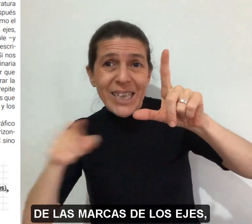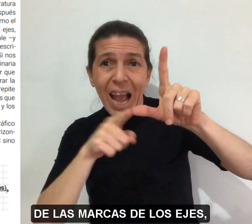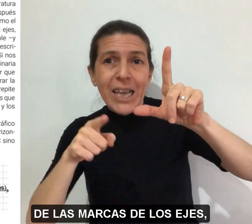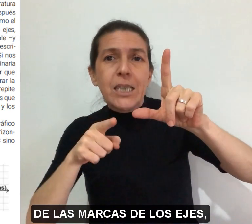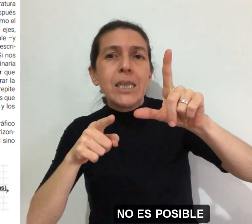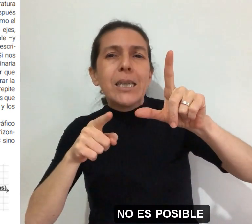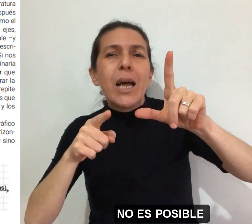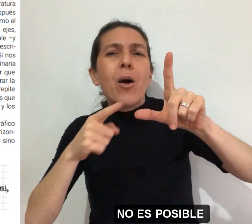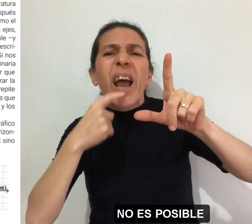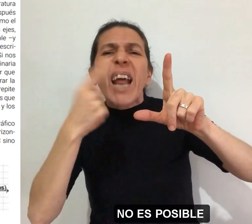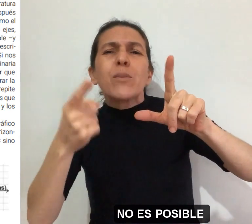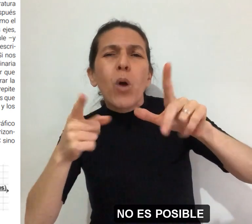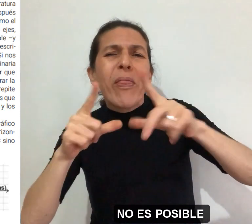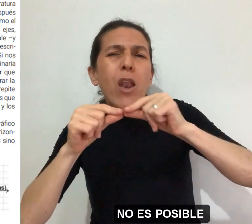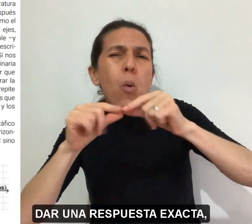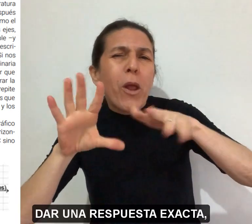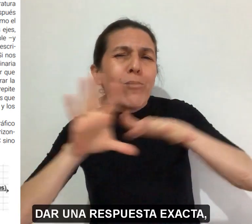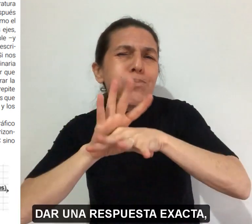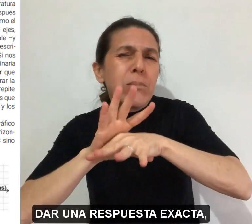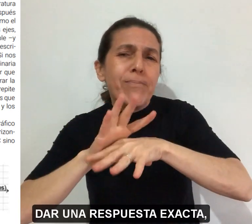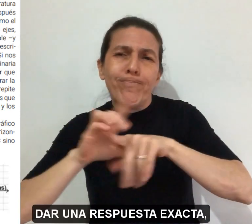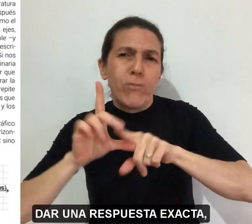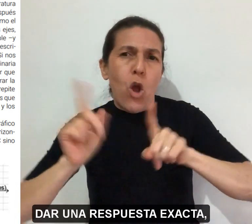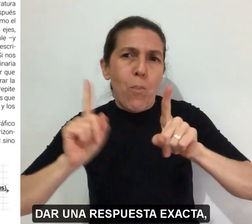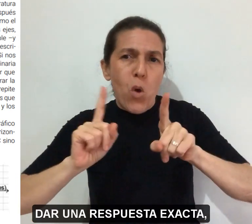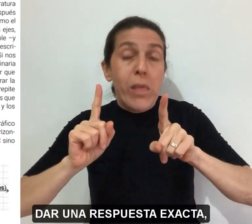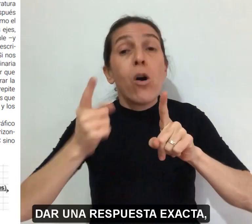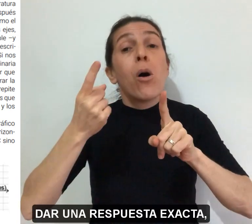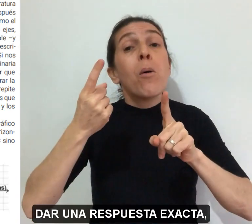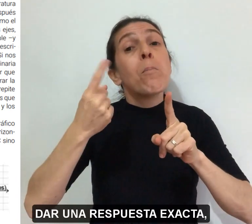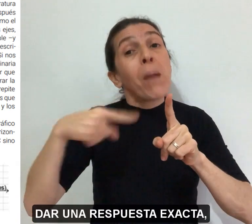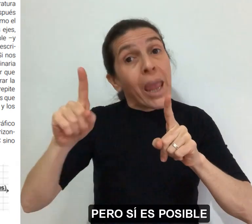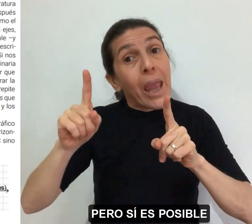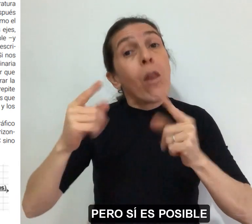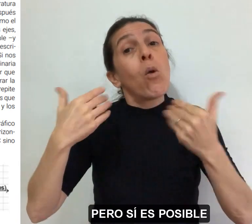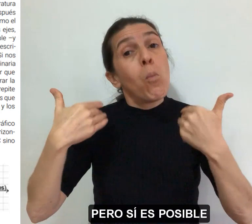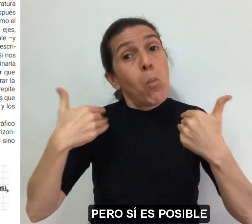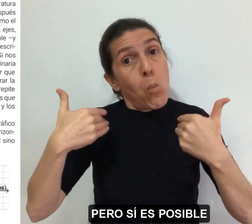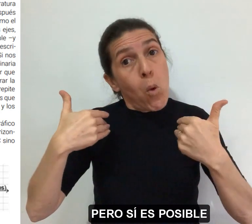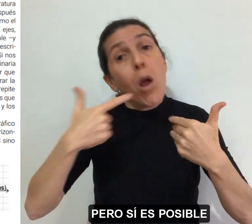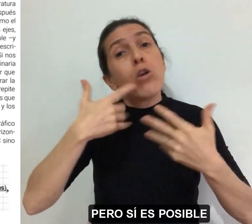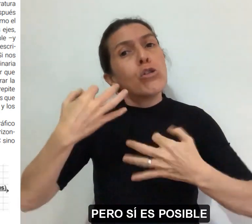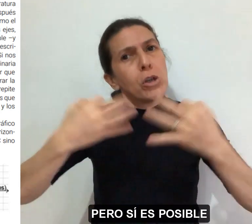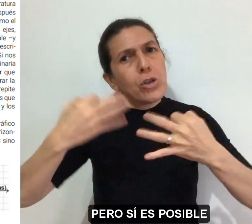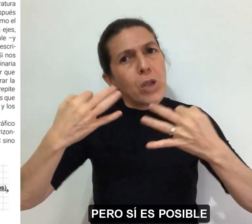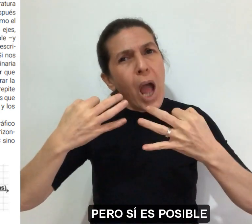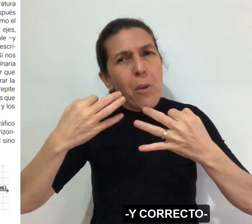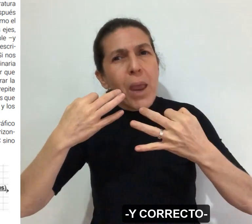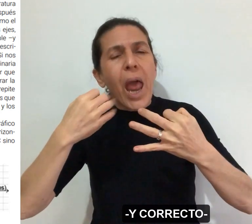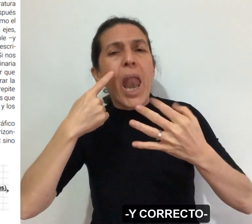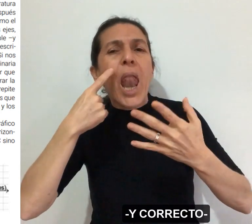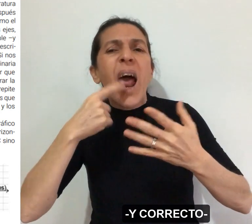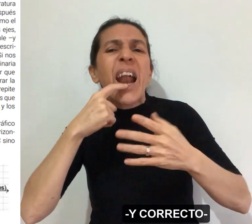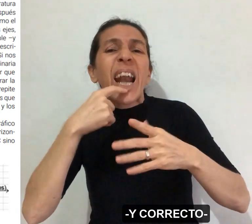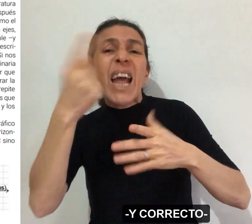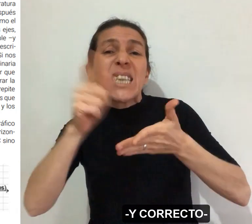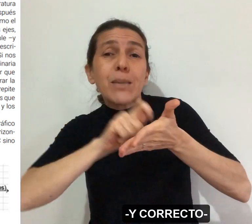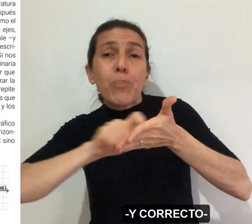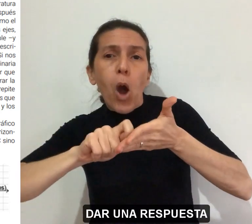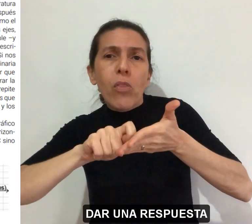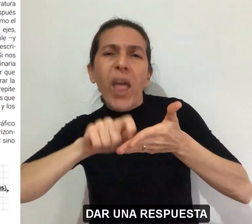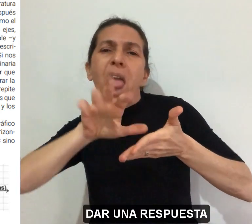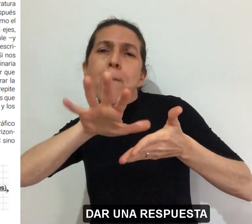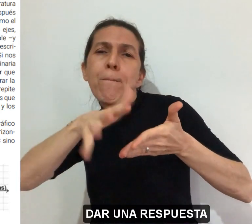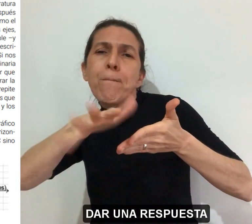ejes, no es posible dar una respuesta exacta, pero sí es posible, y correcto,